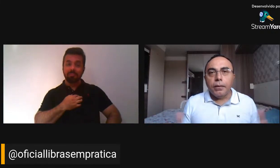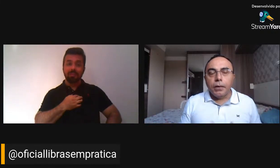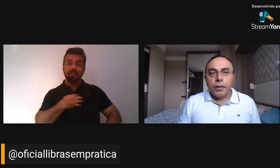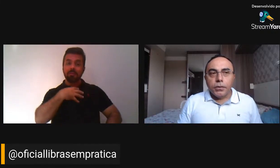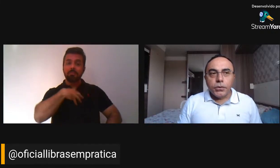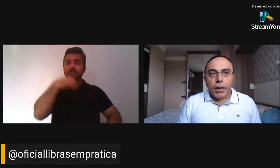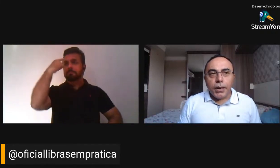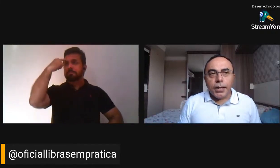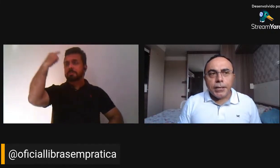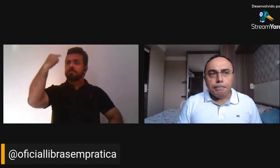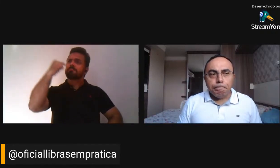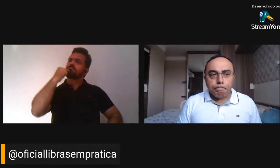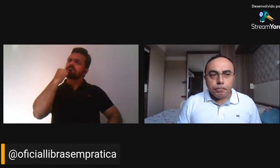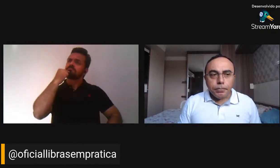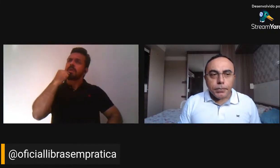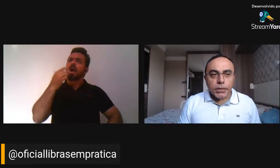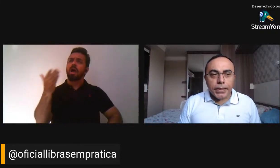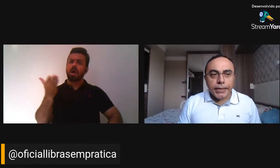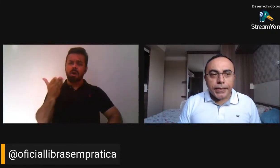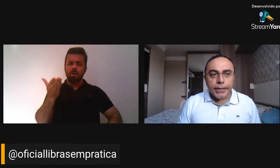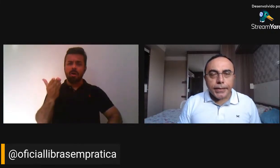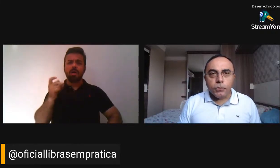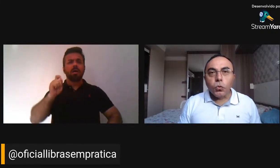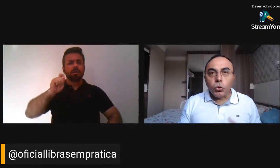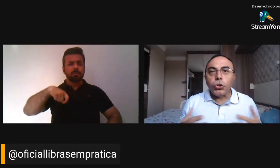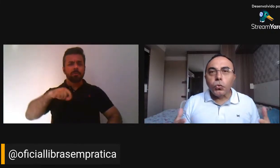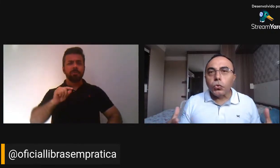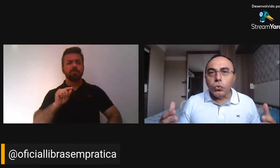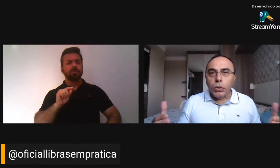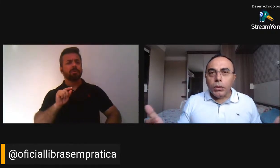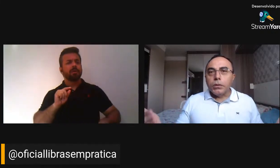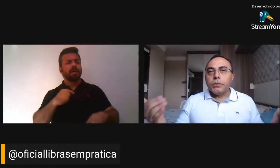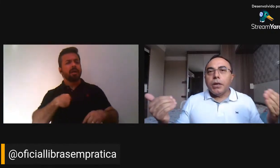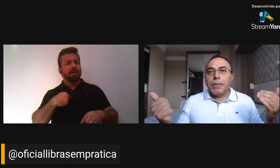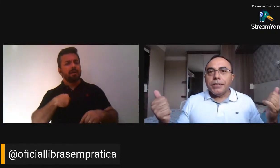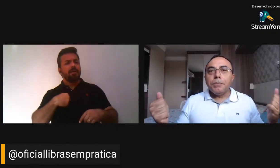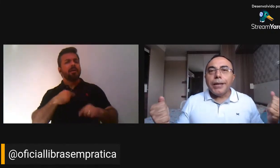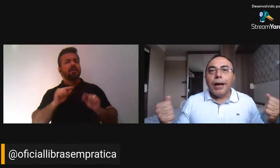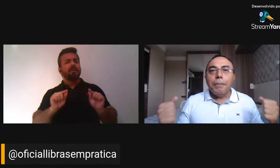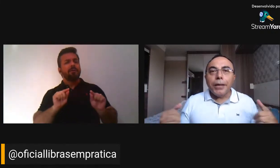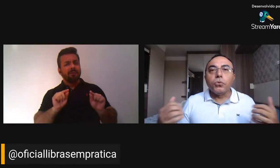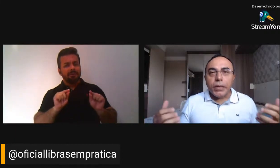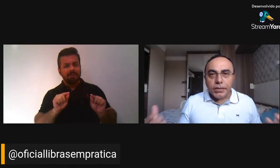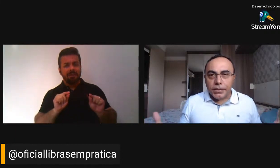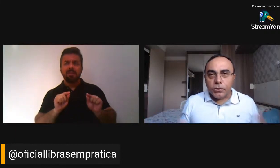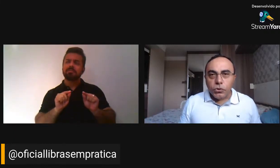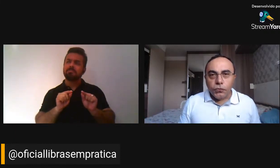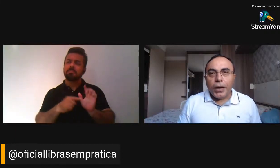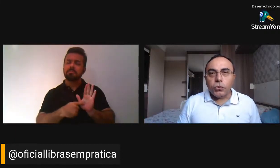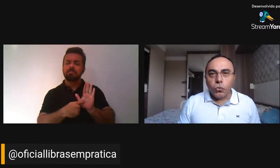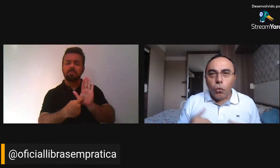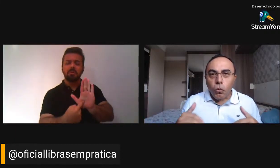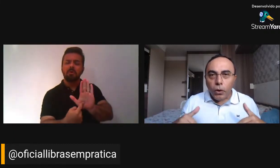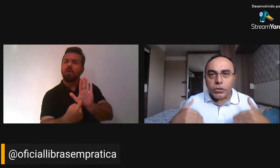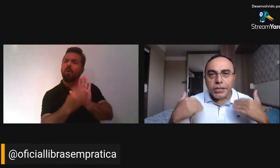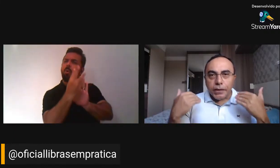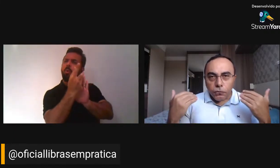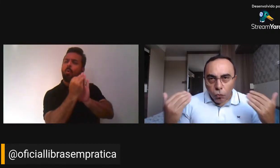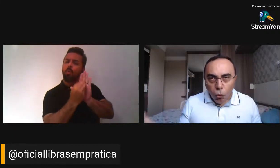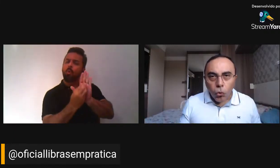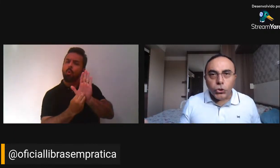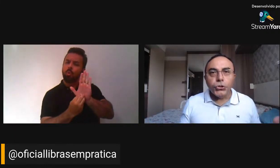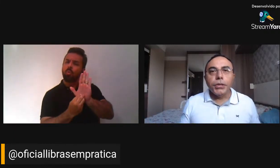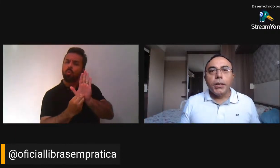mostrar já um conteúdo já mais amadurecido, de fato, como eu